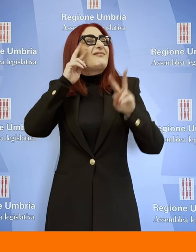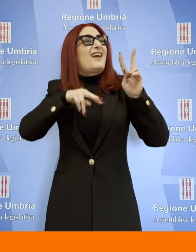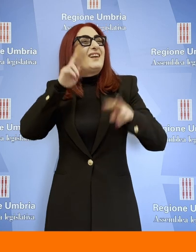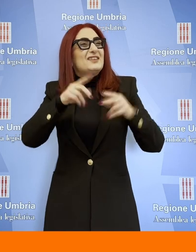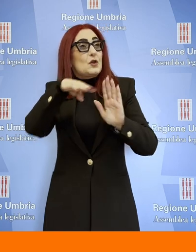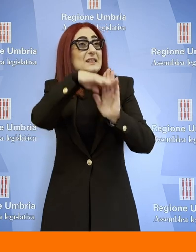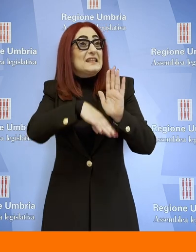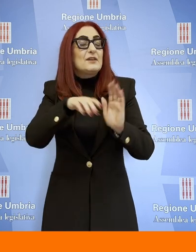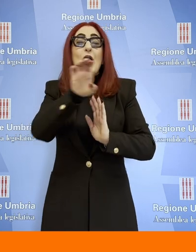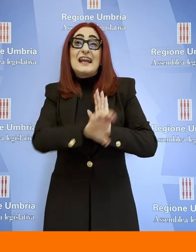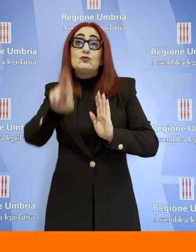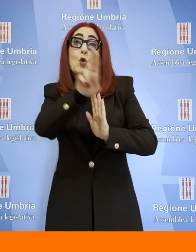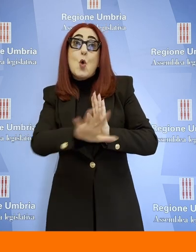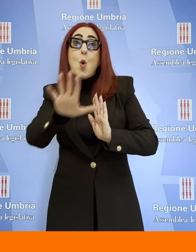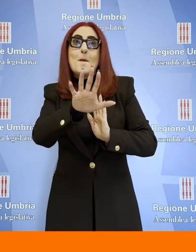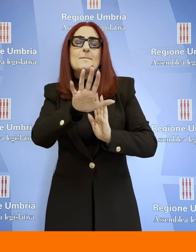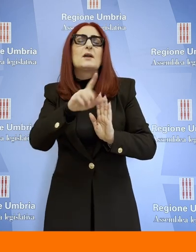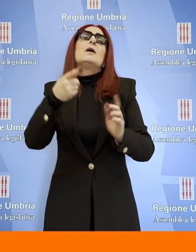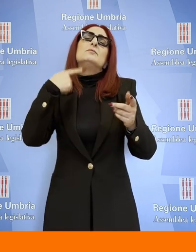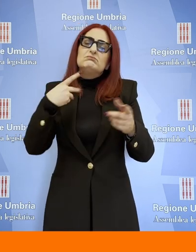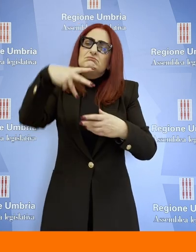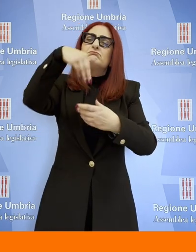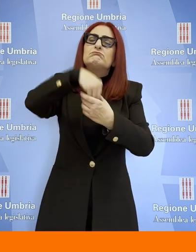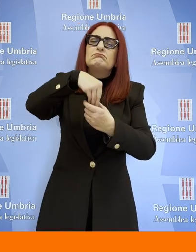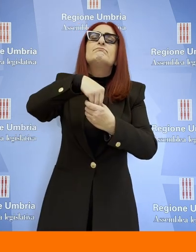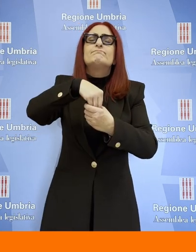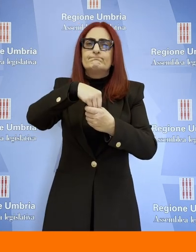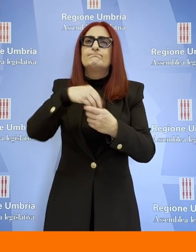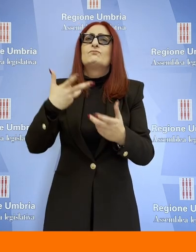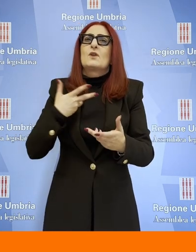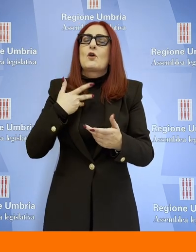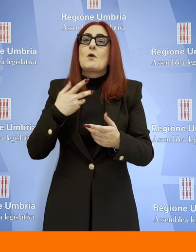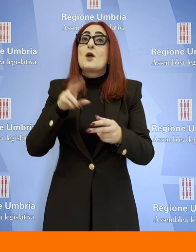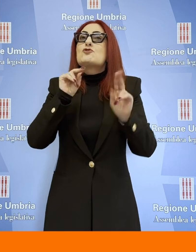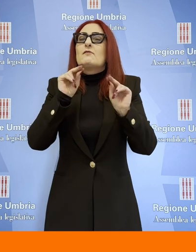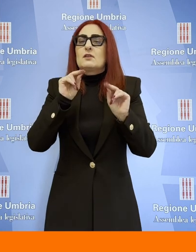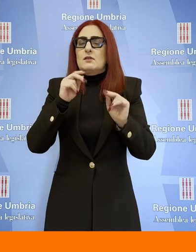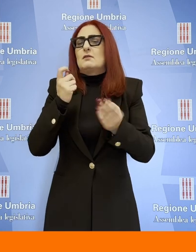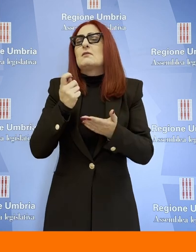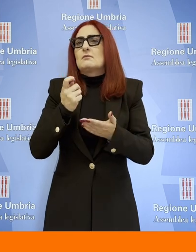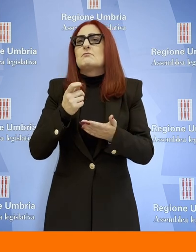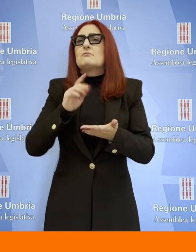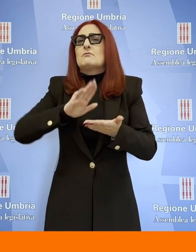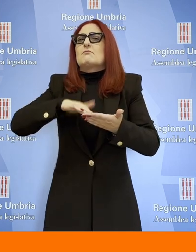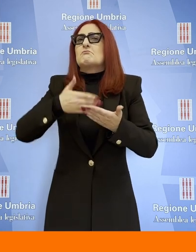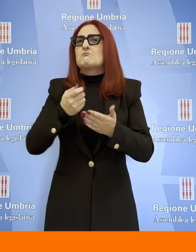significative novità, diciamo recepisce intanto l'evoluzione del contesto sociale e anche